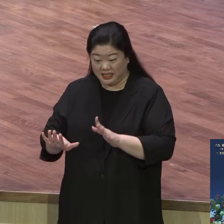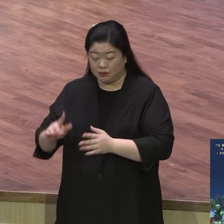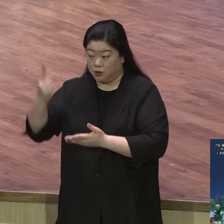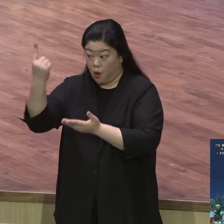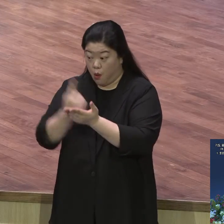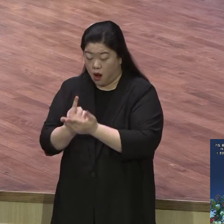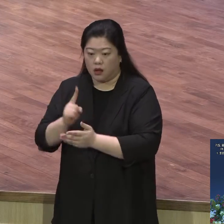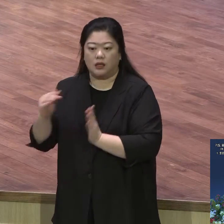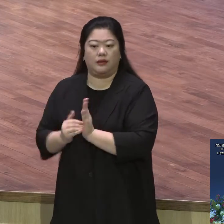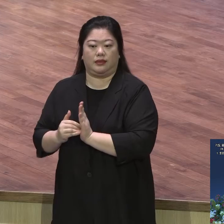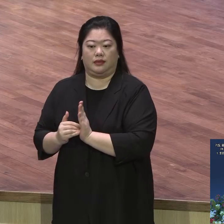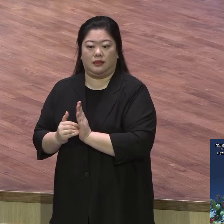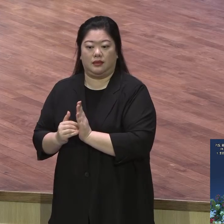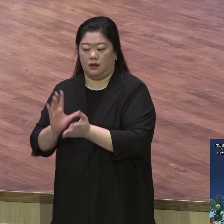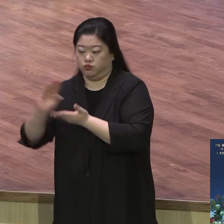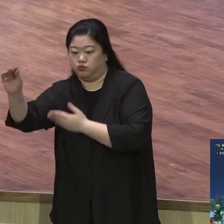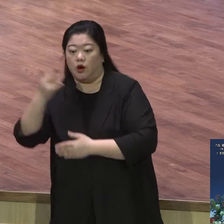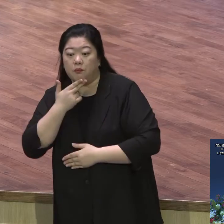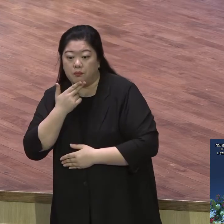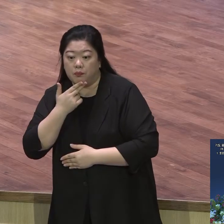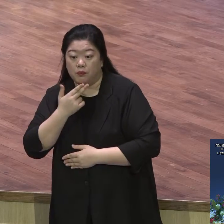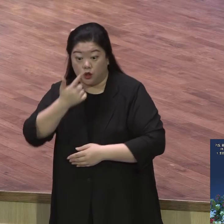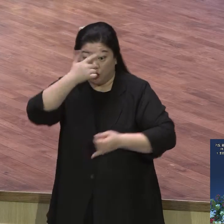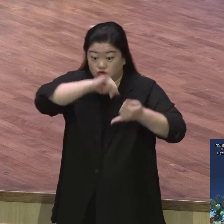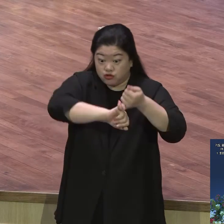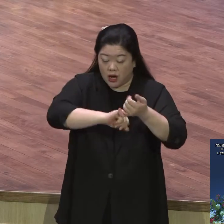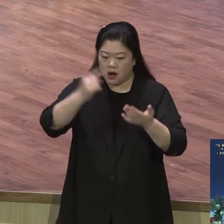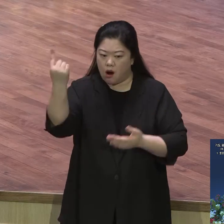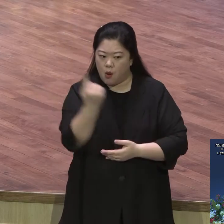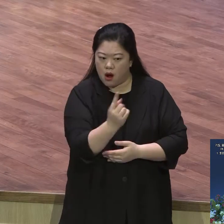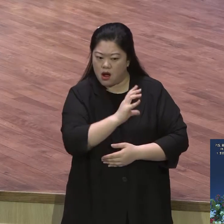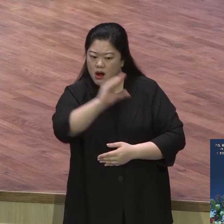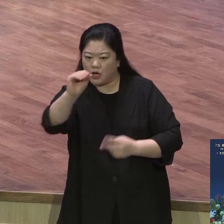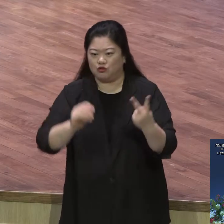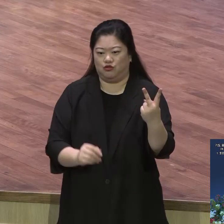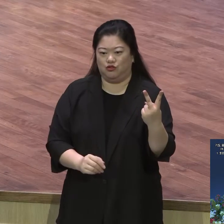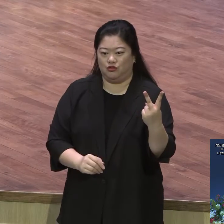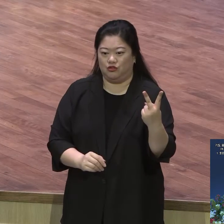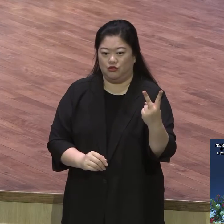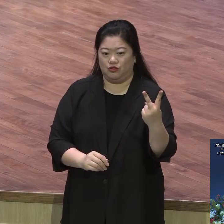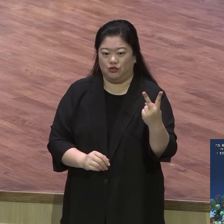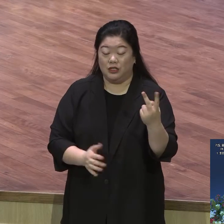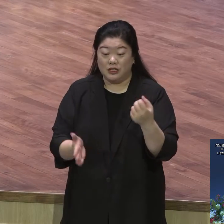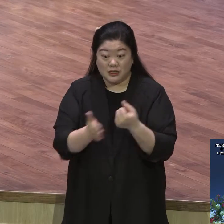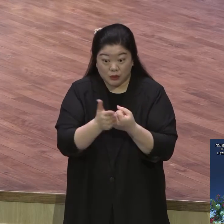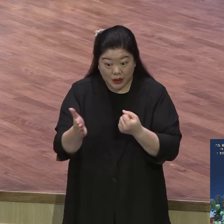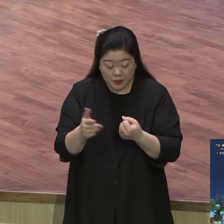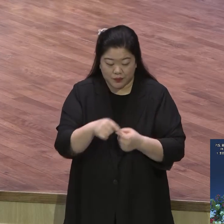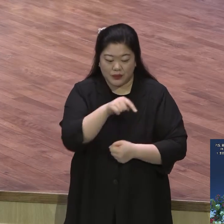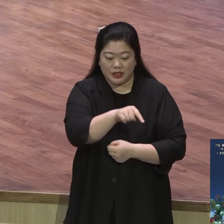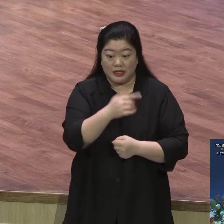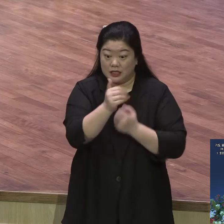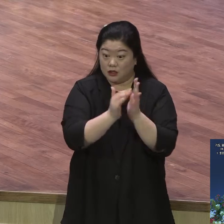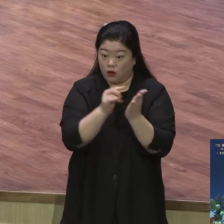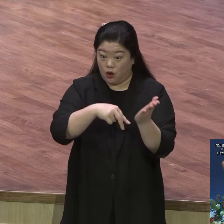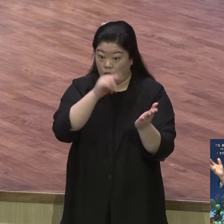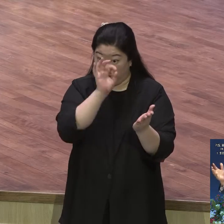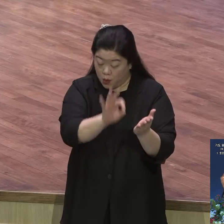그래서 그래서 따위시 말이죠 10편 51편 11절에 보면 주의 성령을 내게서 거두지 마 없으시고